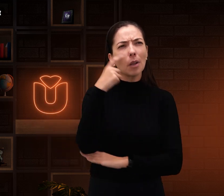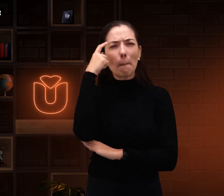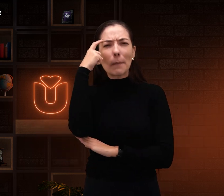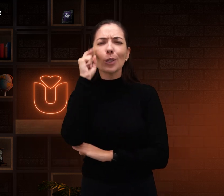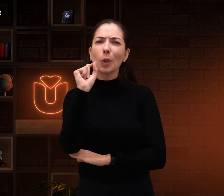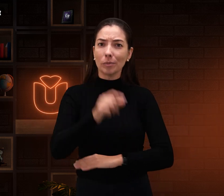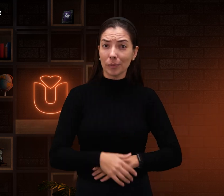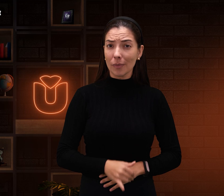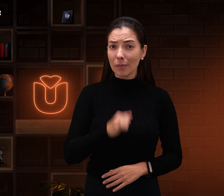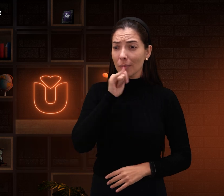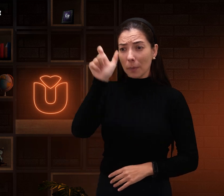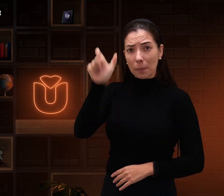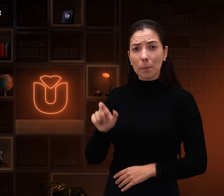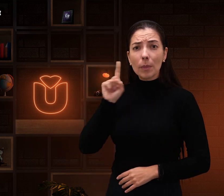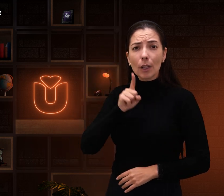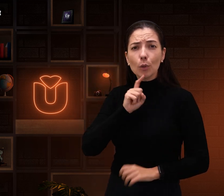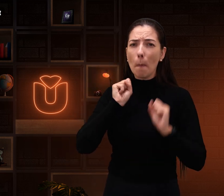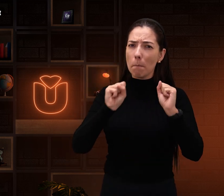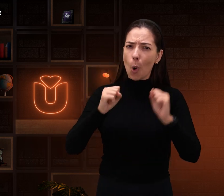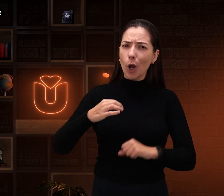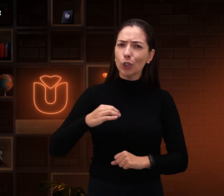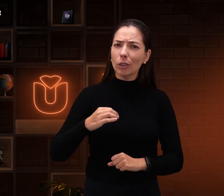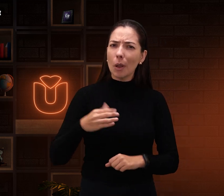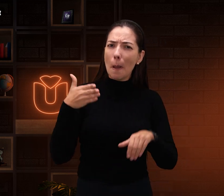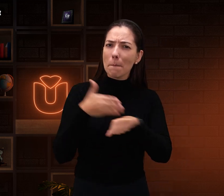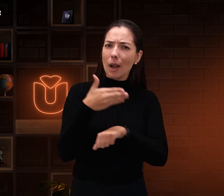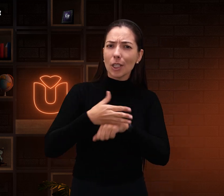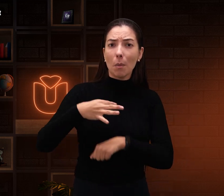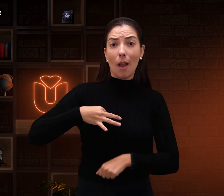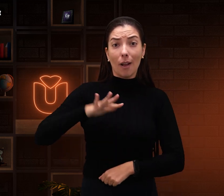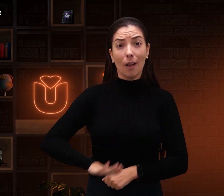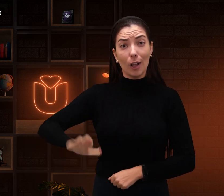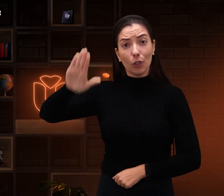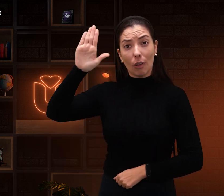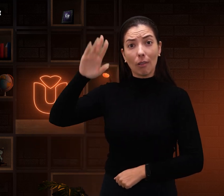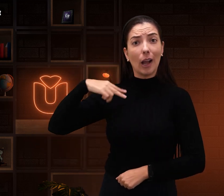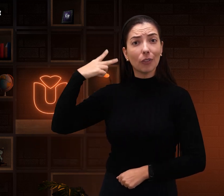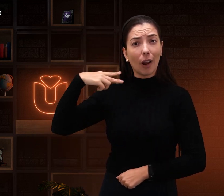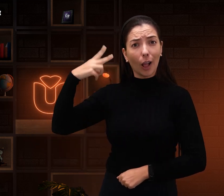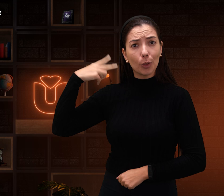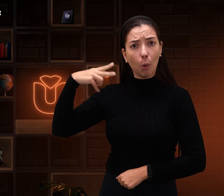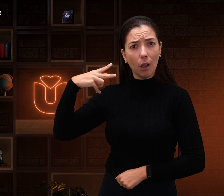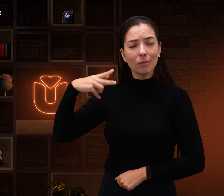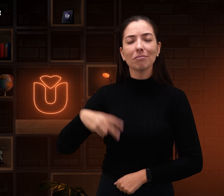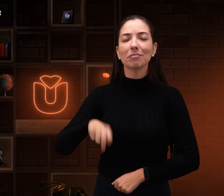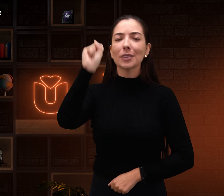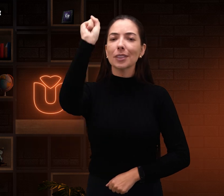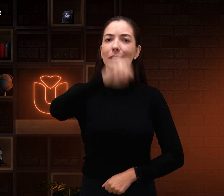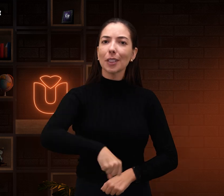pensam o quê? Que um surdo pode participar como candidato ao vereador? Claro que sim,